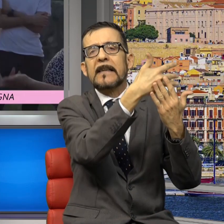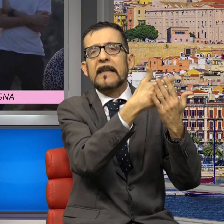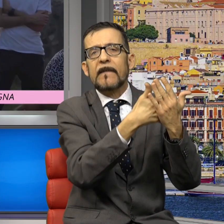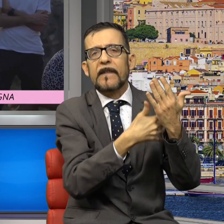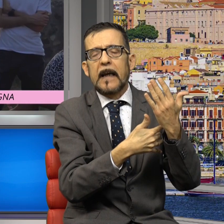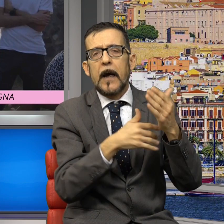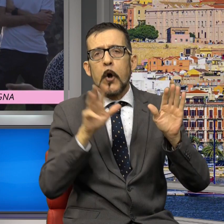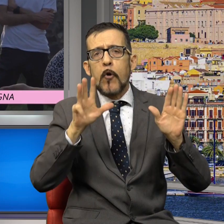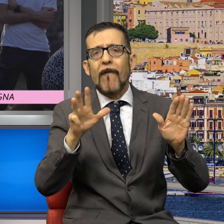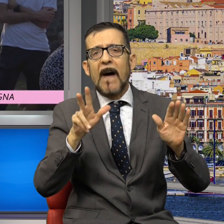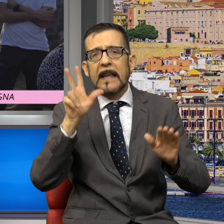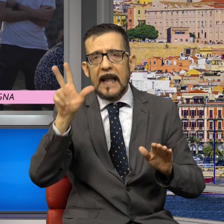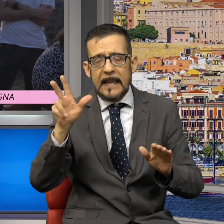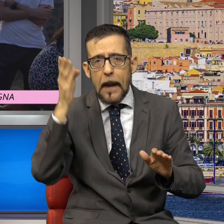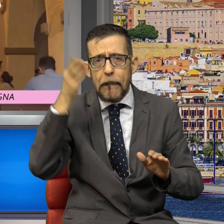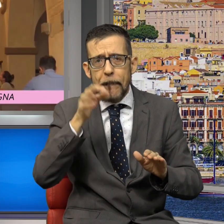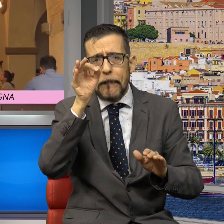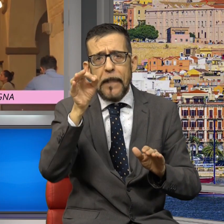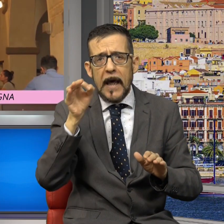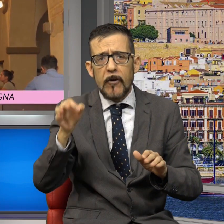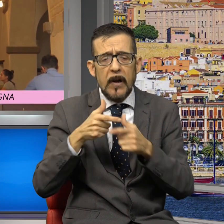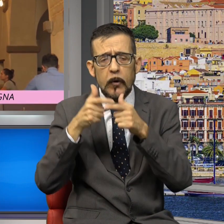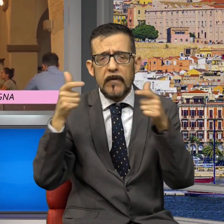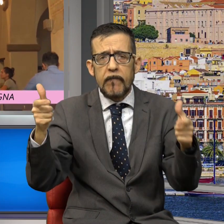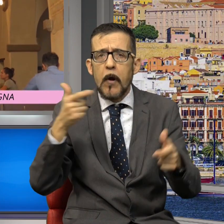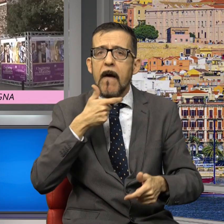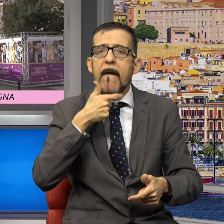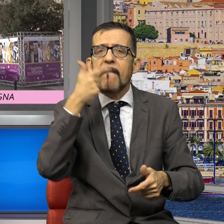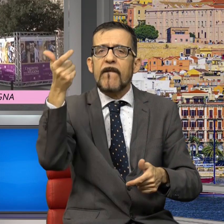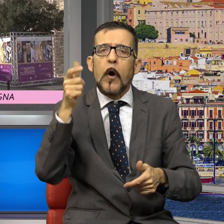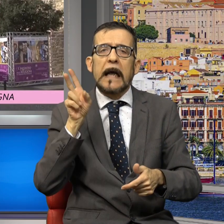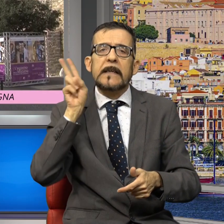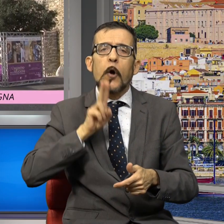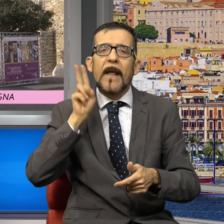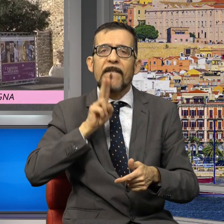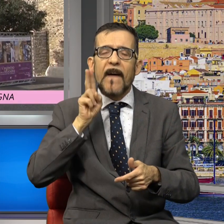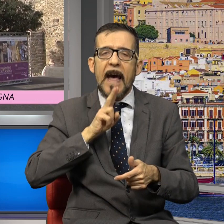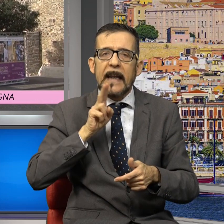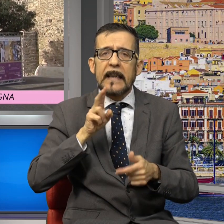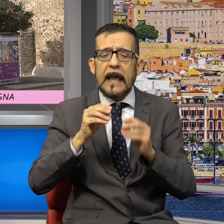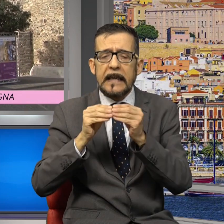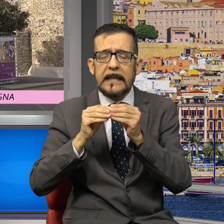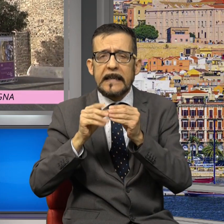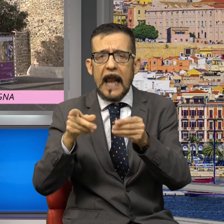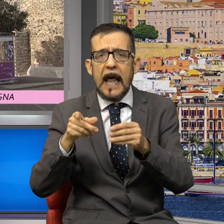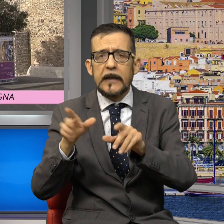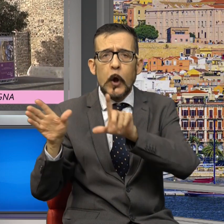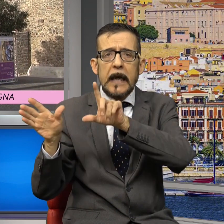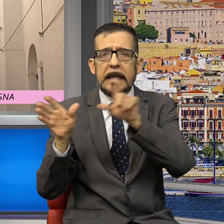borghi in bandiera arancione, inoltre, ha sviluppato una forte vocazione green, confermata anche dall'installazione di oltre 700